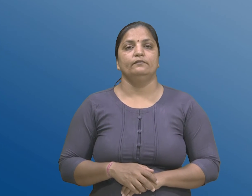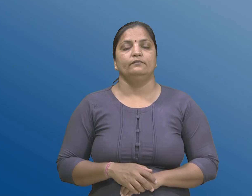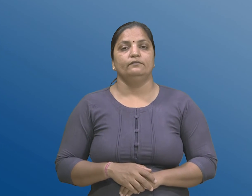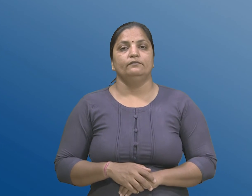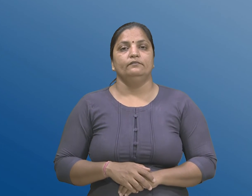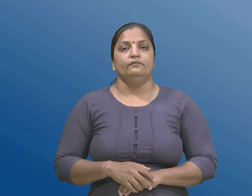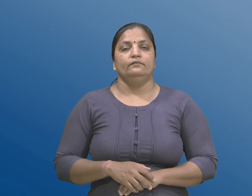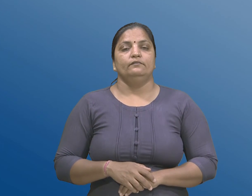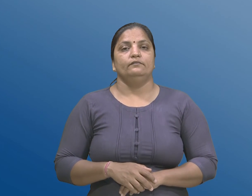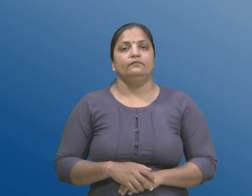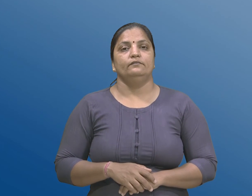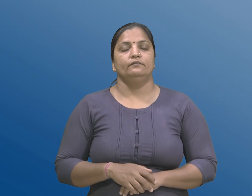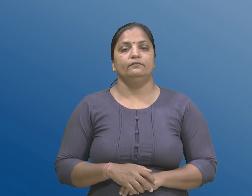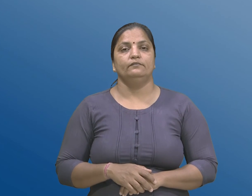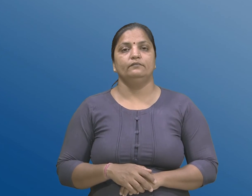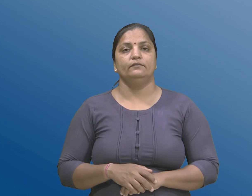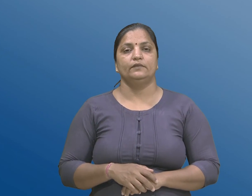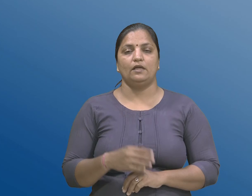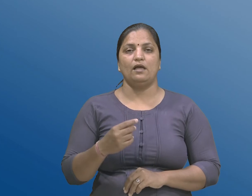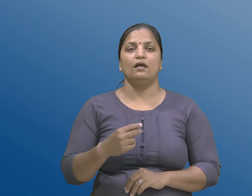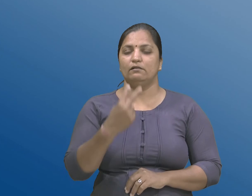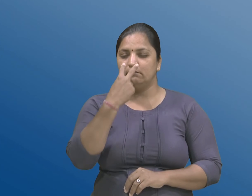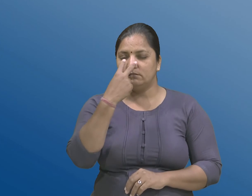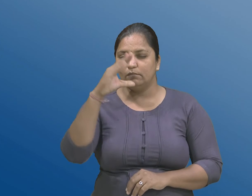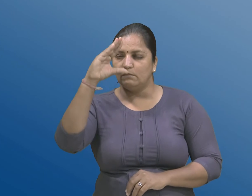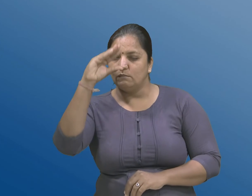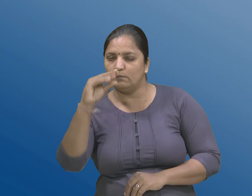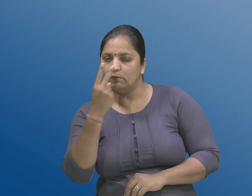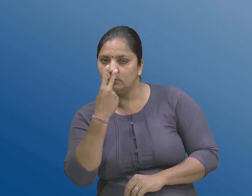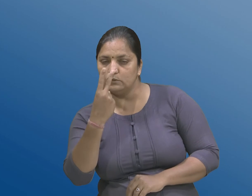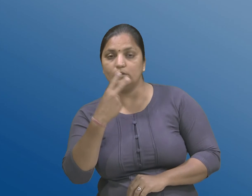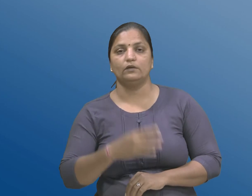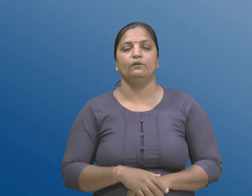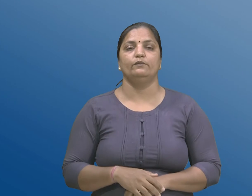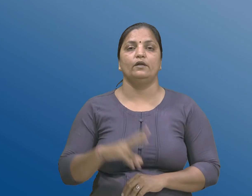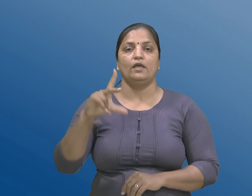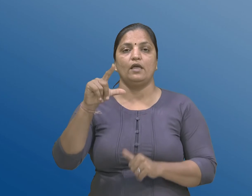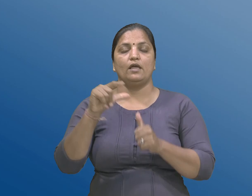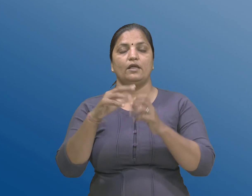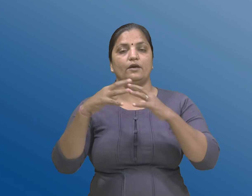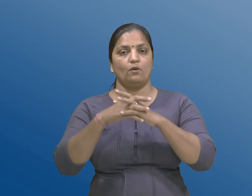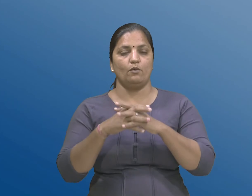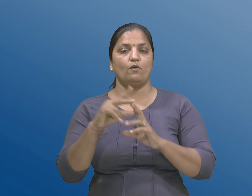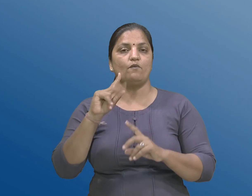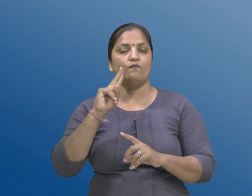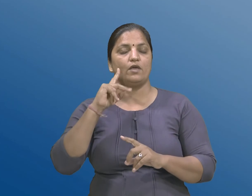B. लोविजन एटले के एवी अवदशा जेमा